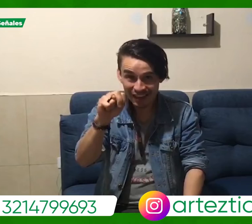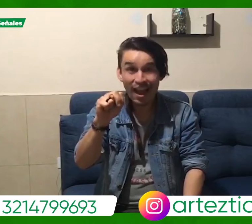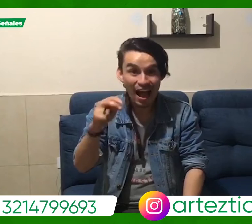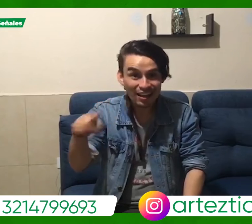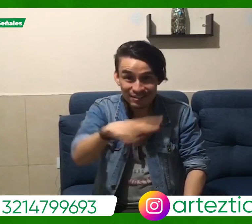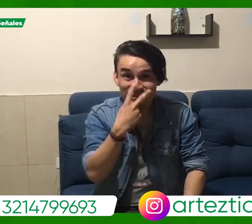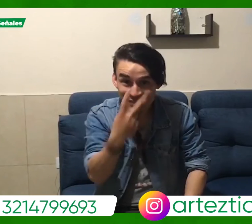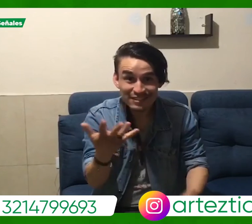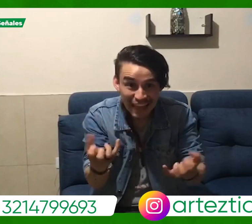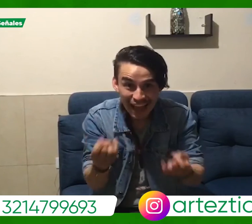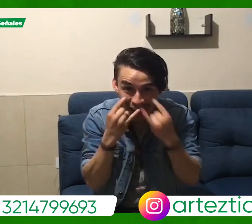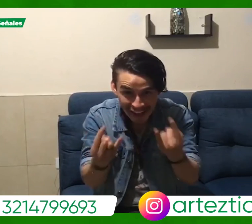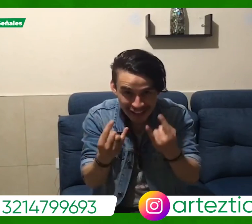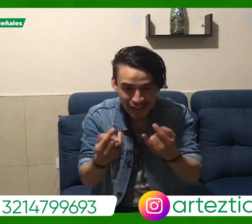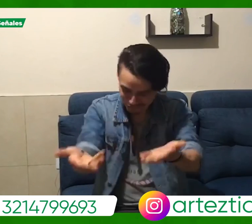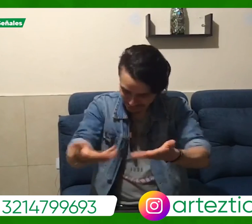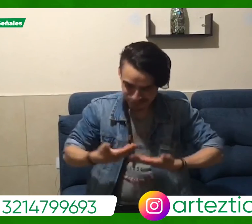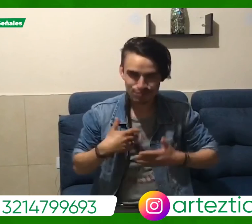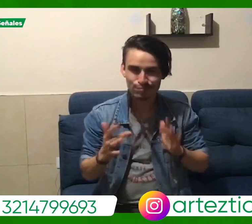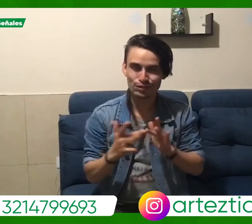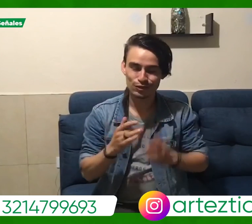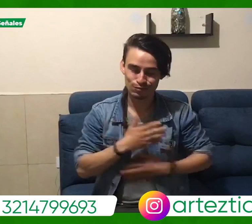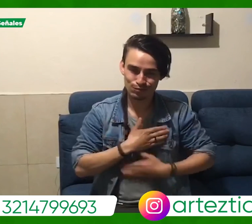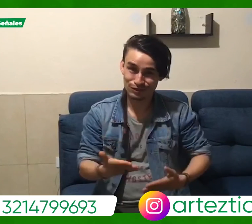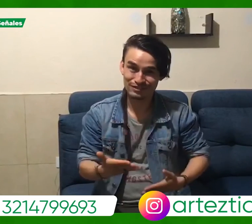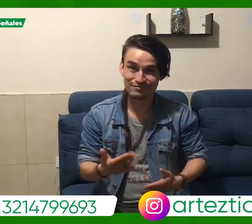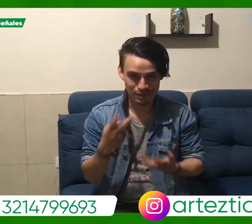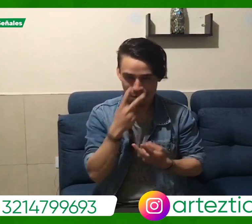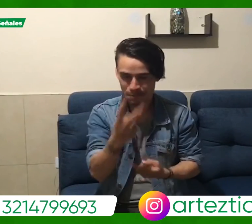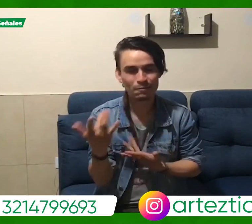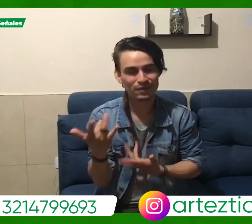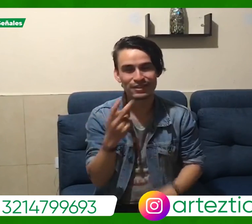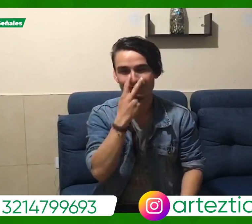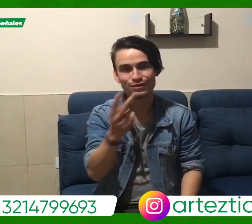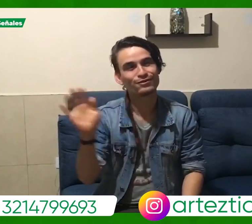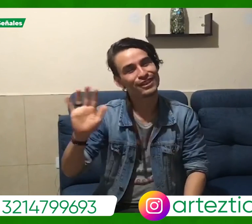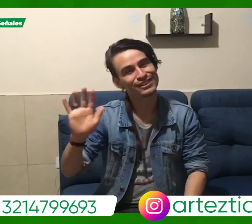Si quieren algo de estos productos, pónganse en contacto conmigo. Nos vemos. Chao.